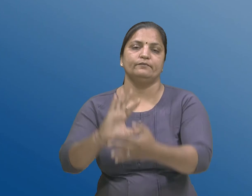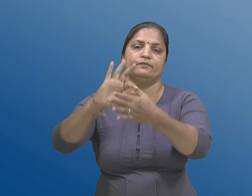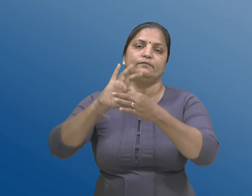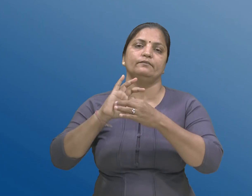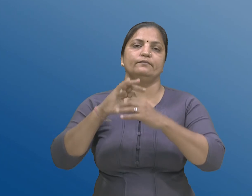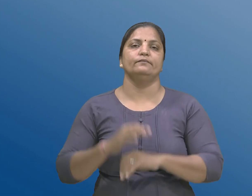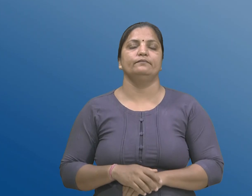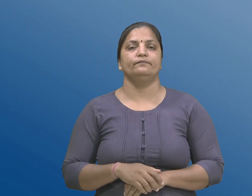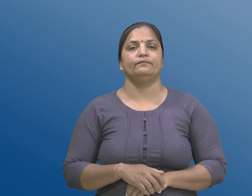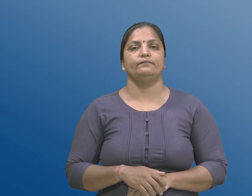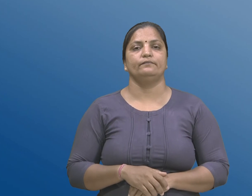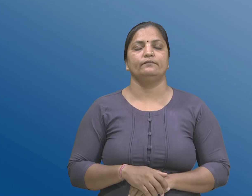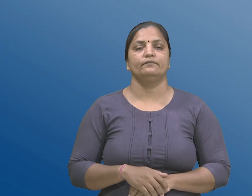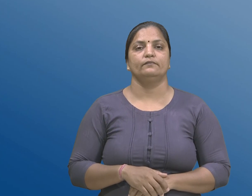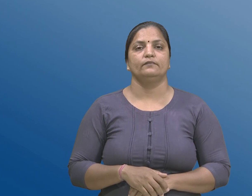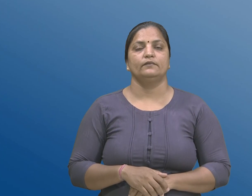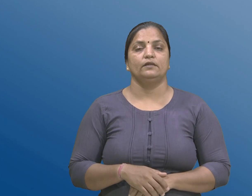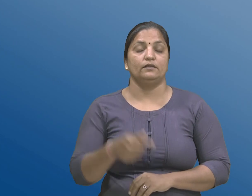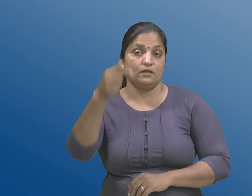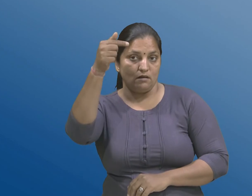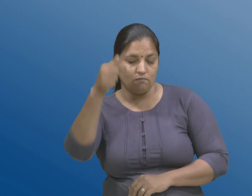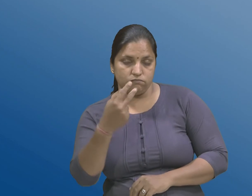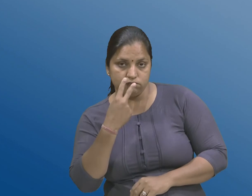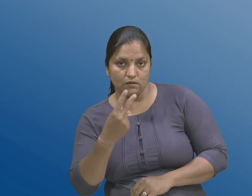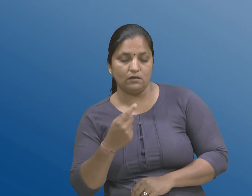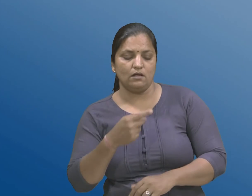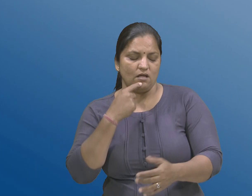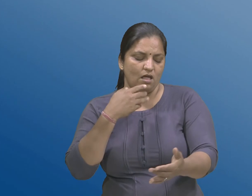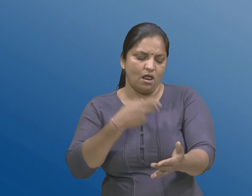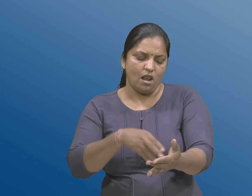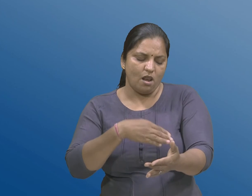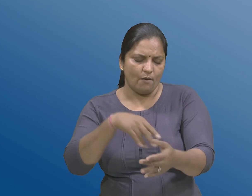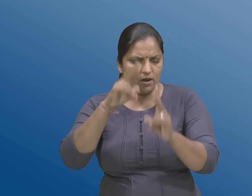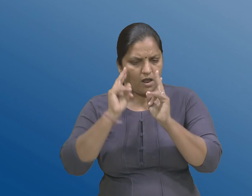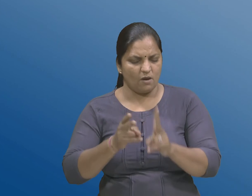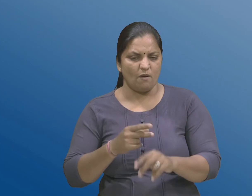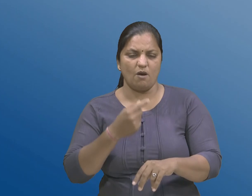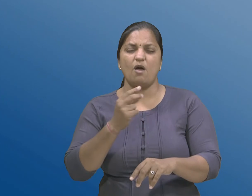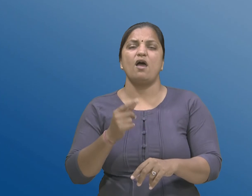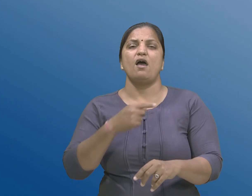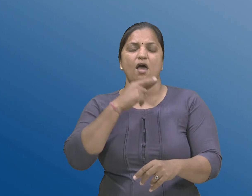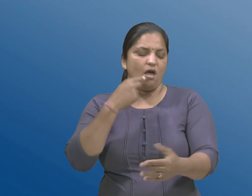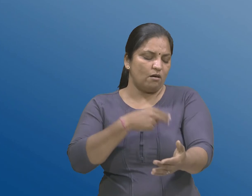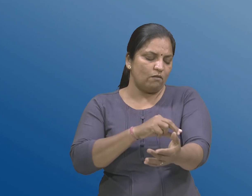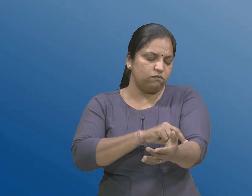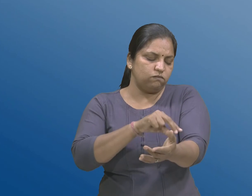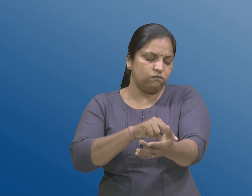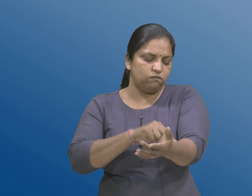जना लक्षणों मा लोहीना सामान्य रिते गंठाई जवानी क्रिया बंध हई जाए छे,